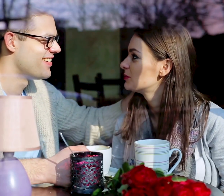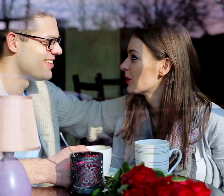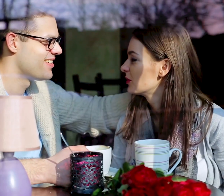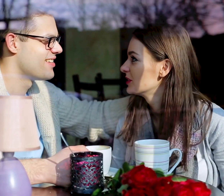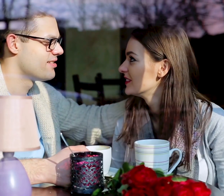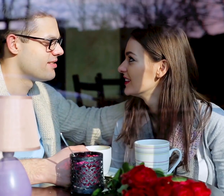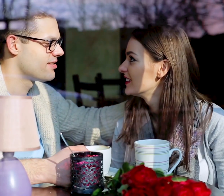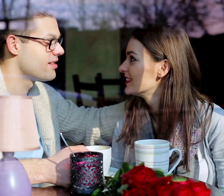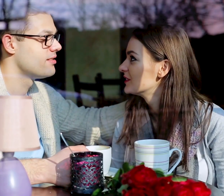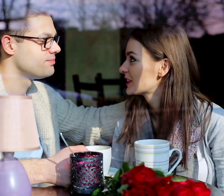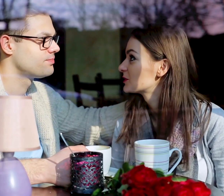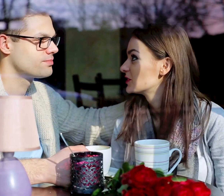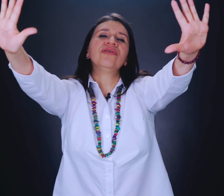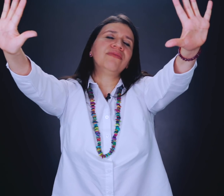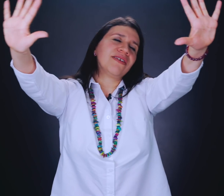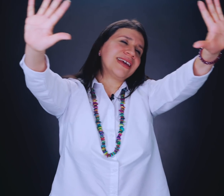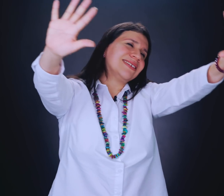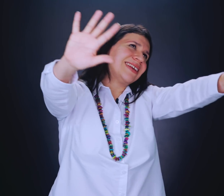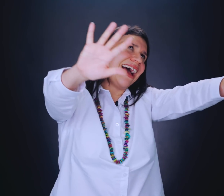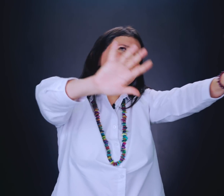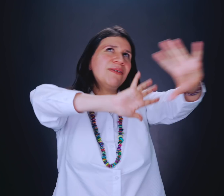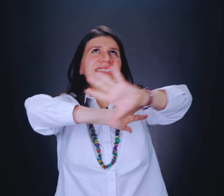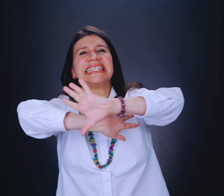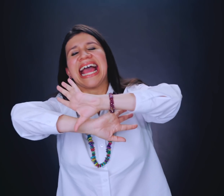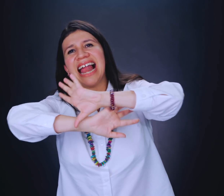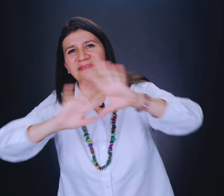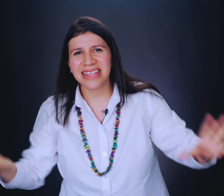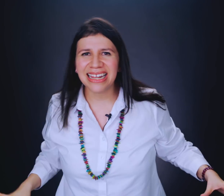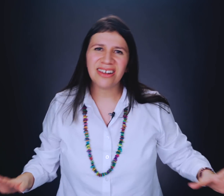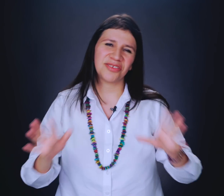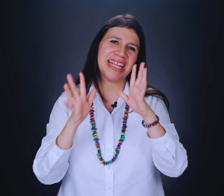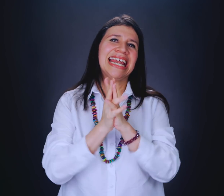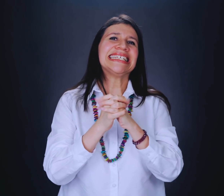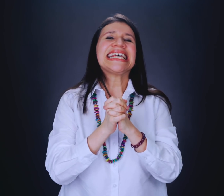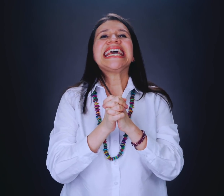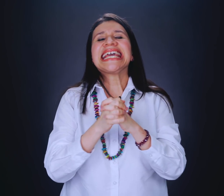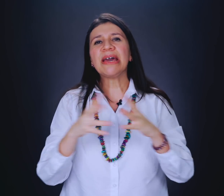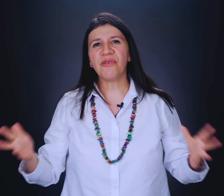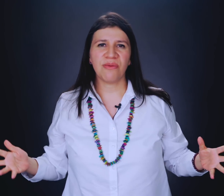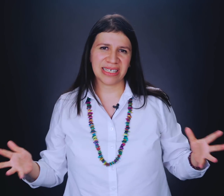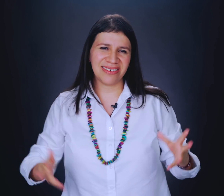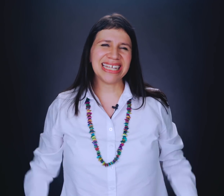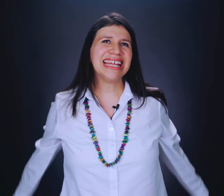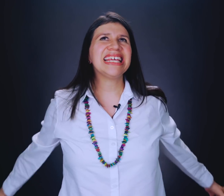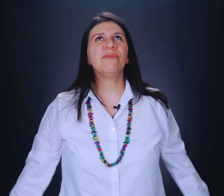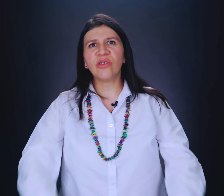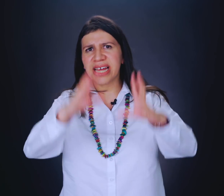mucho mejor. Y punto número 10. O sea, llegamos así al final de los finales. ¿Qué podemos hacer? O sea, ya dijimos, ya